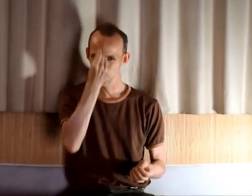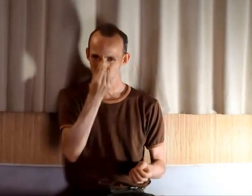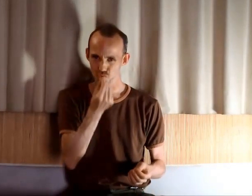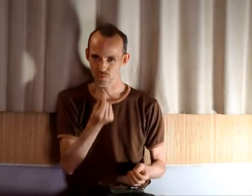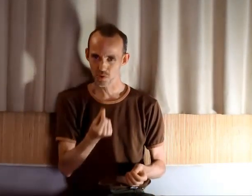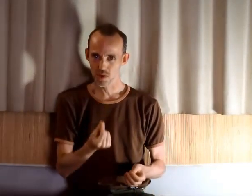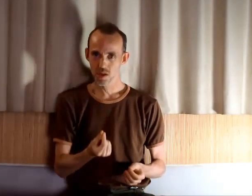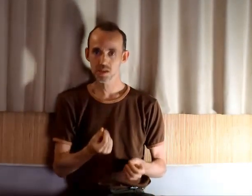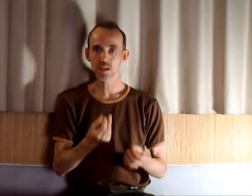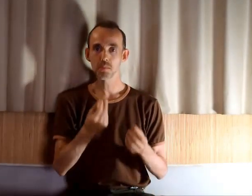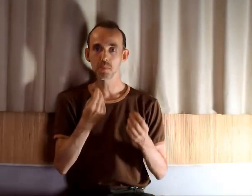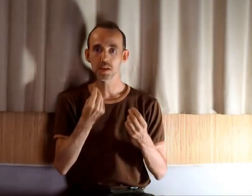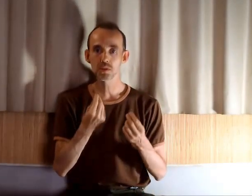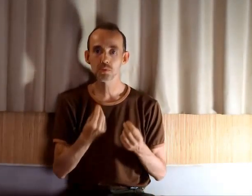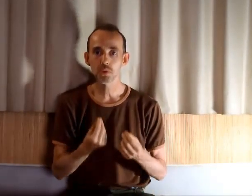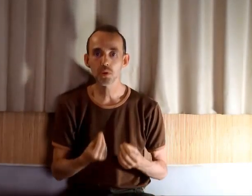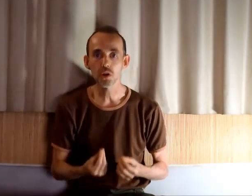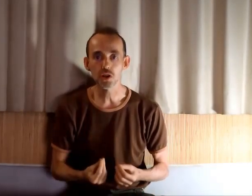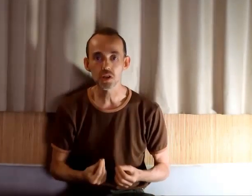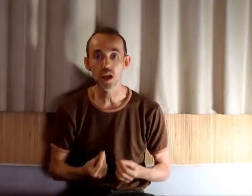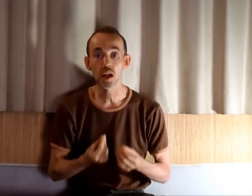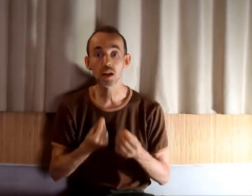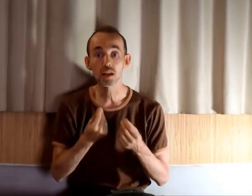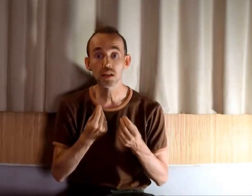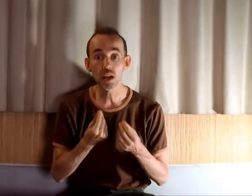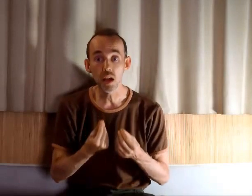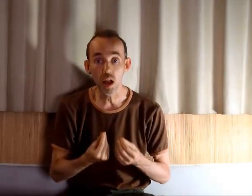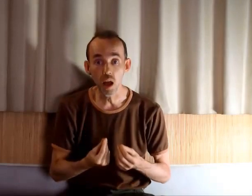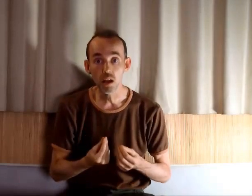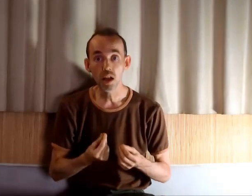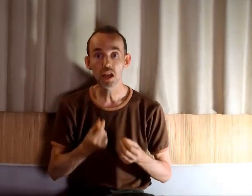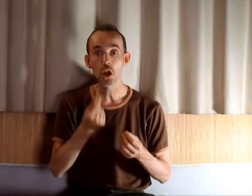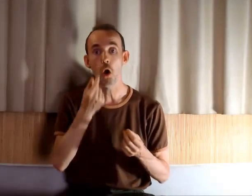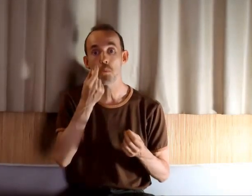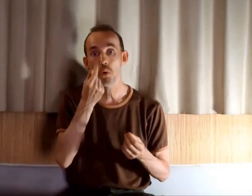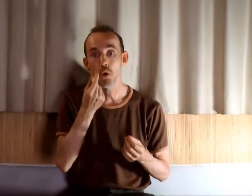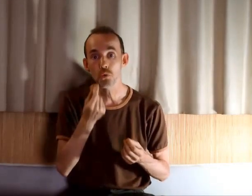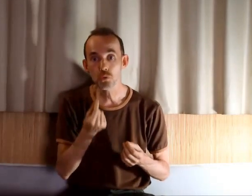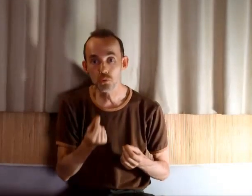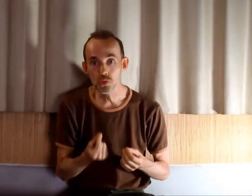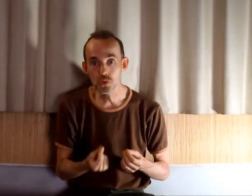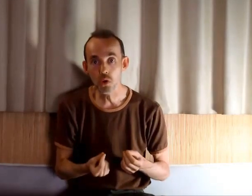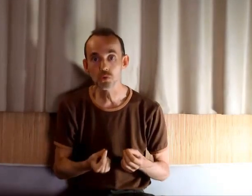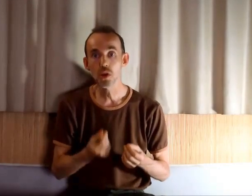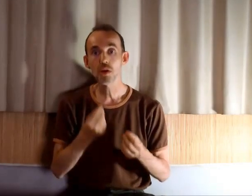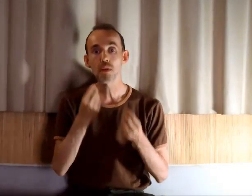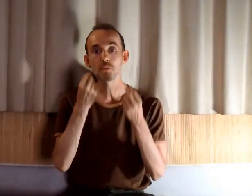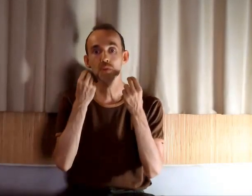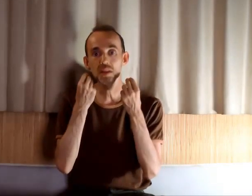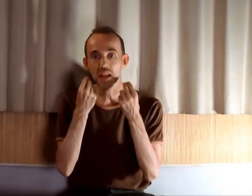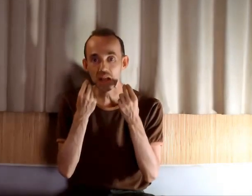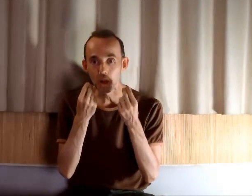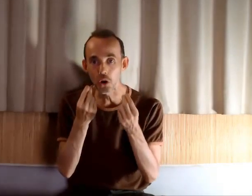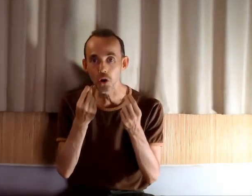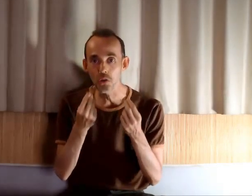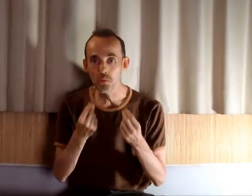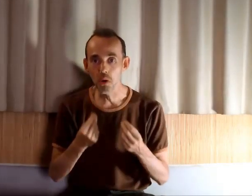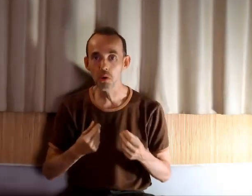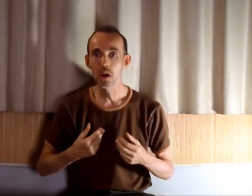toujours cette blessure originelle qui est là. Et en prendre conscience va vous aider grandement